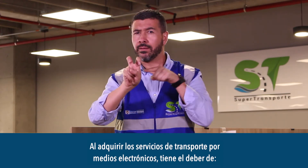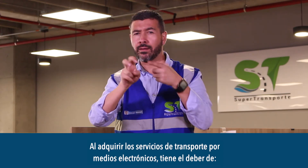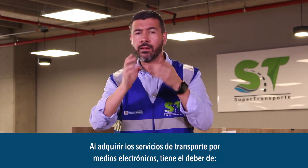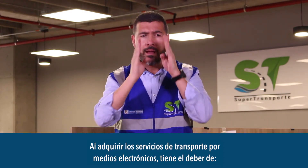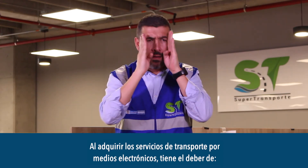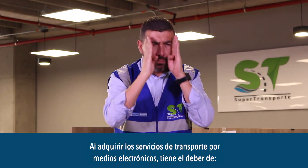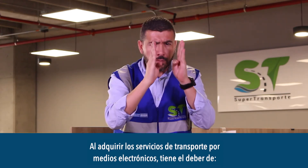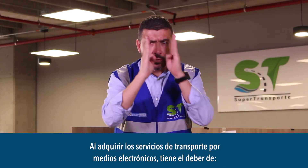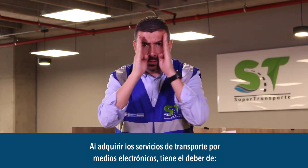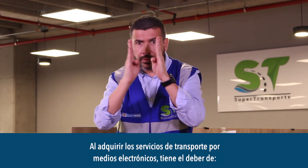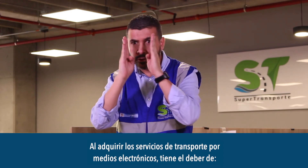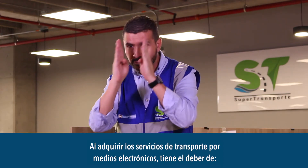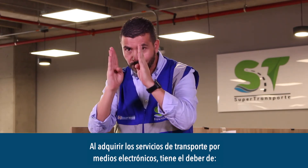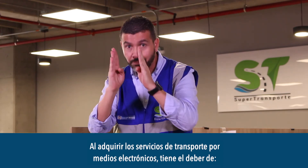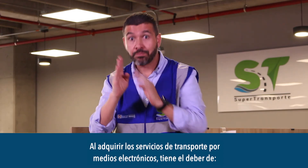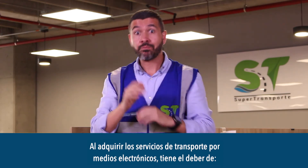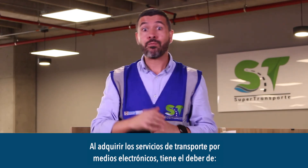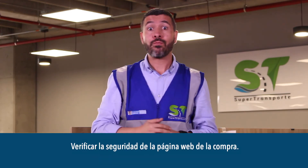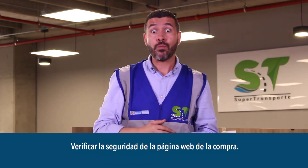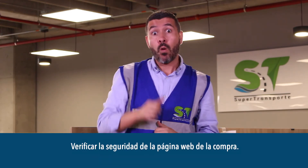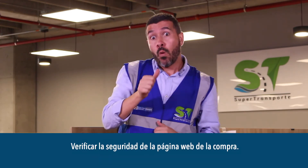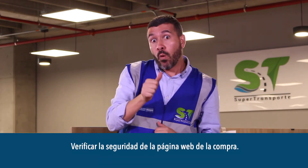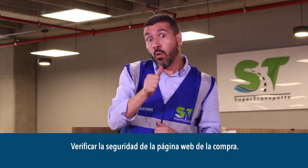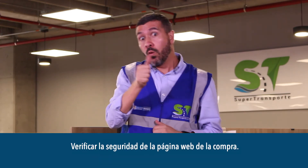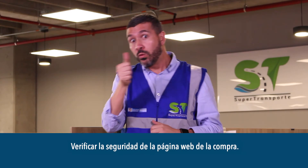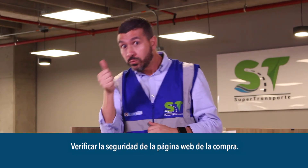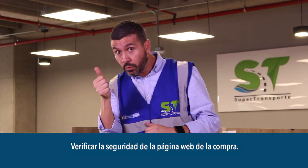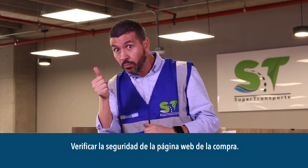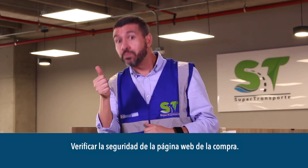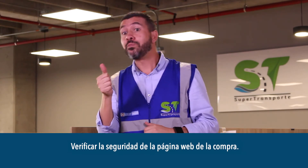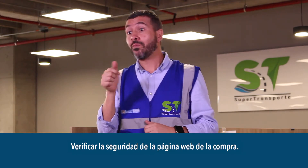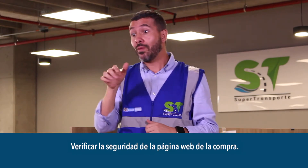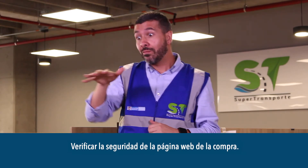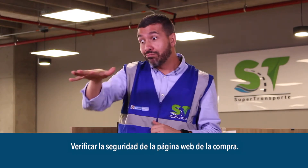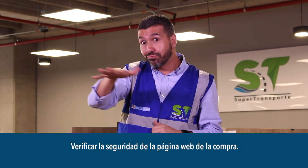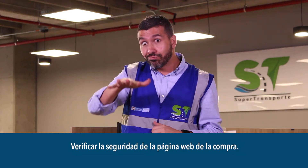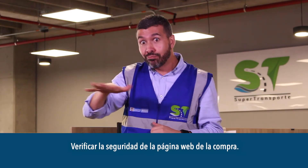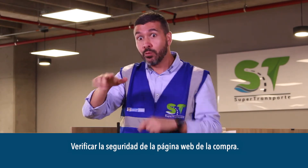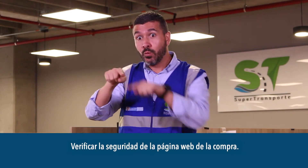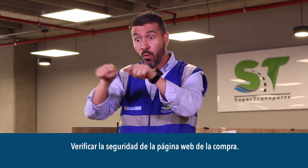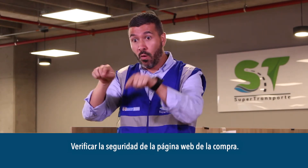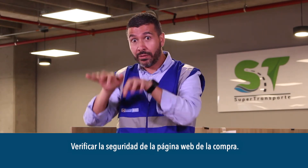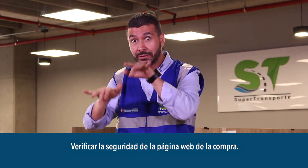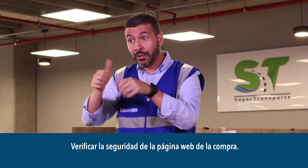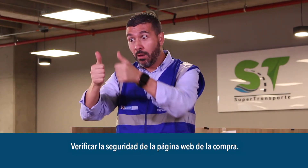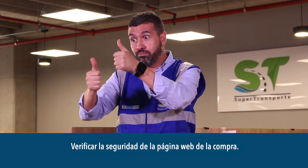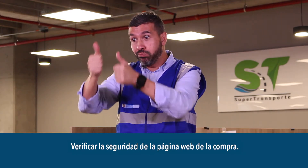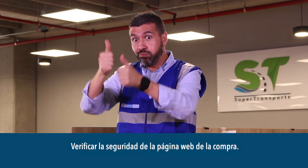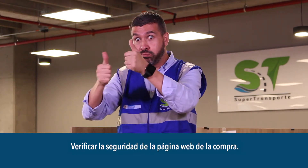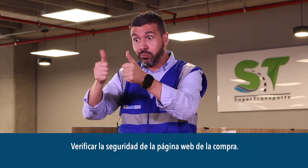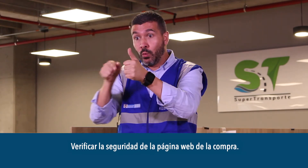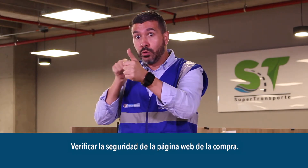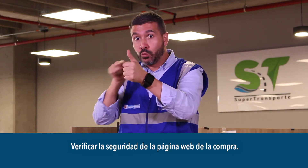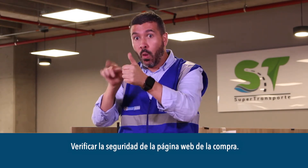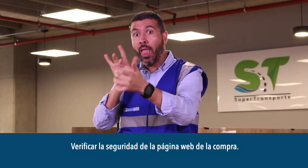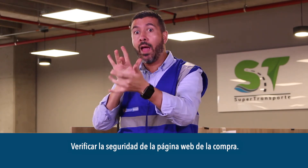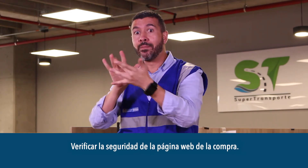tiene el deber de verificar la seguridad de la página web de la compra